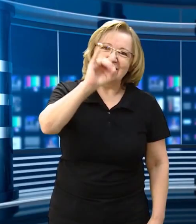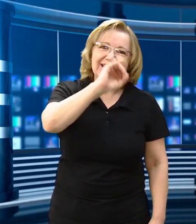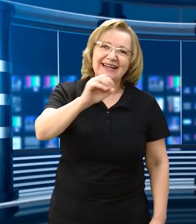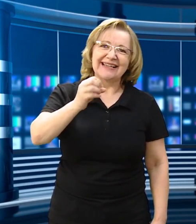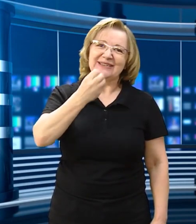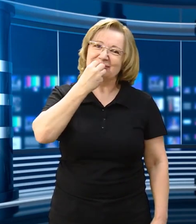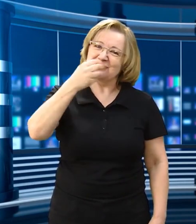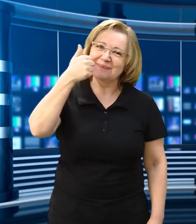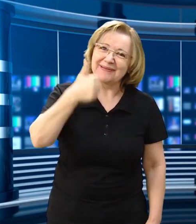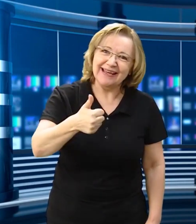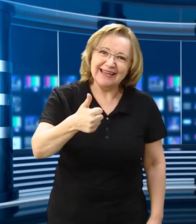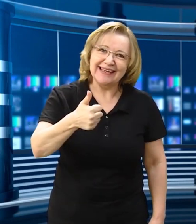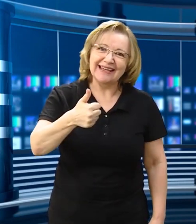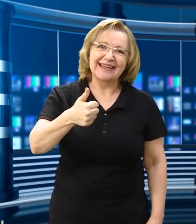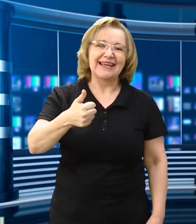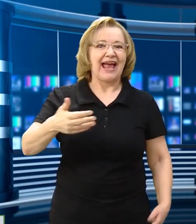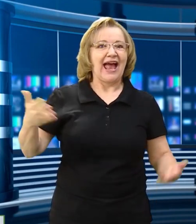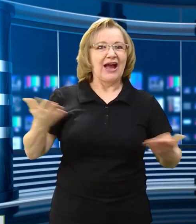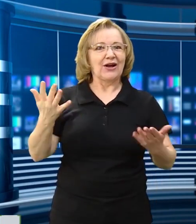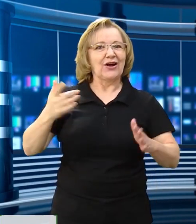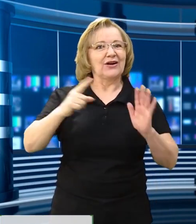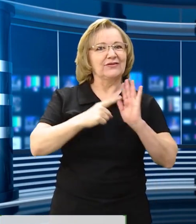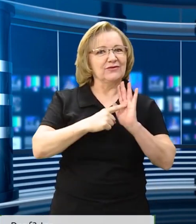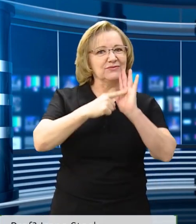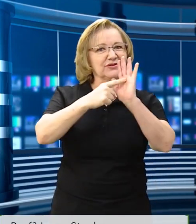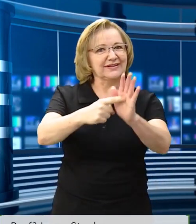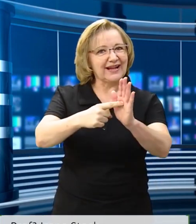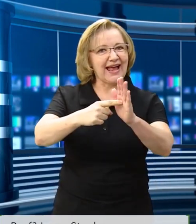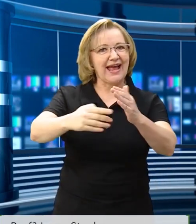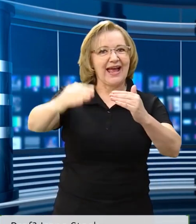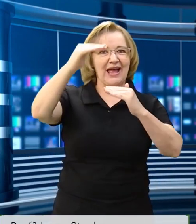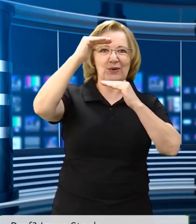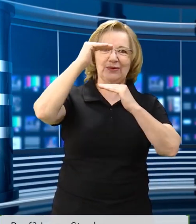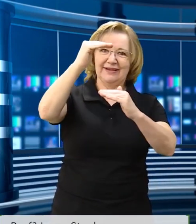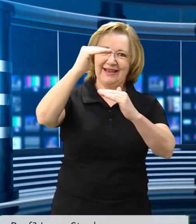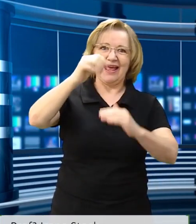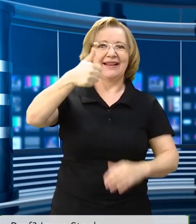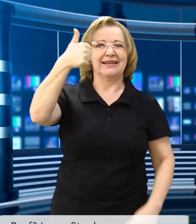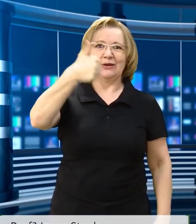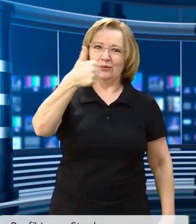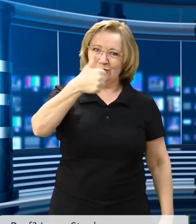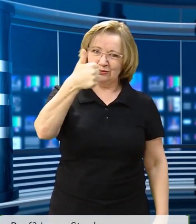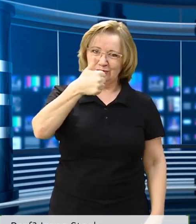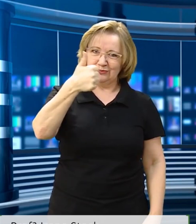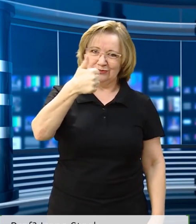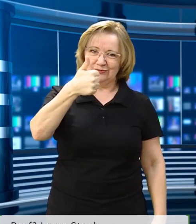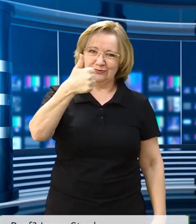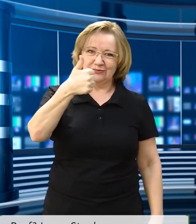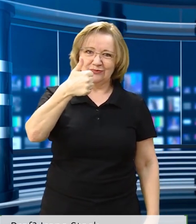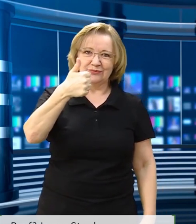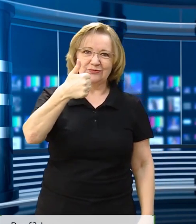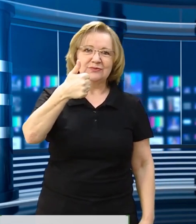Olá, tudo bem? Agora eu vou apresentar para vocês a unidade 1.